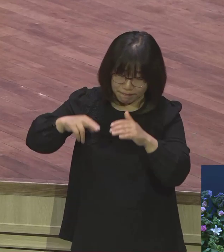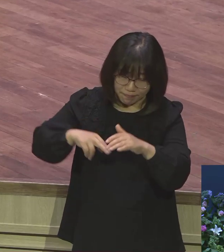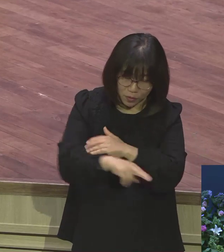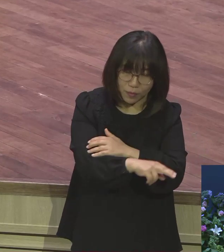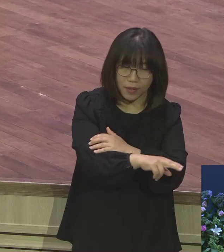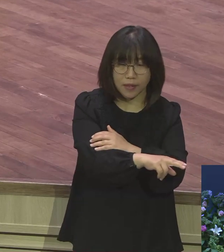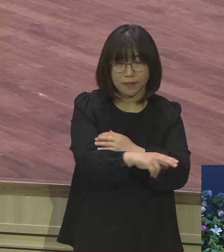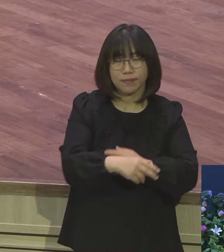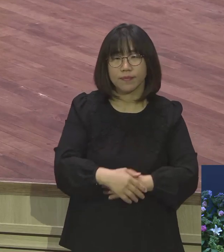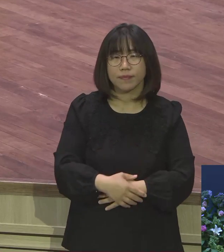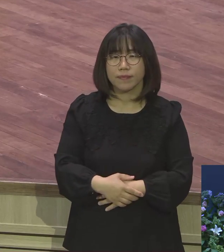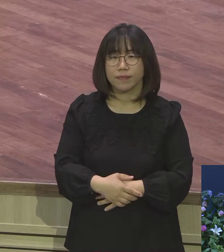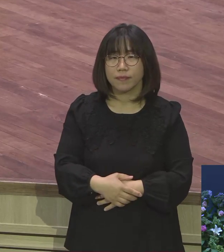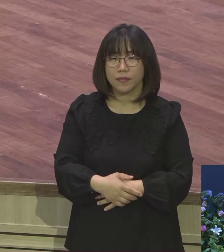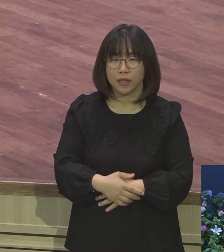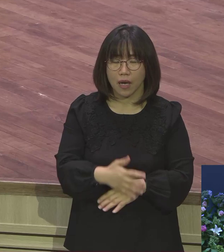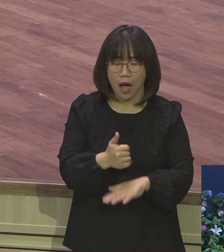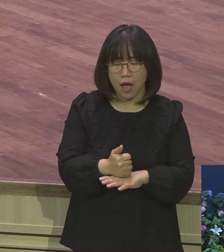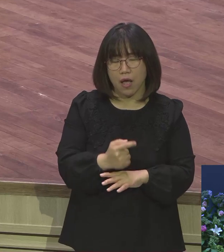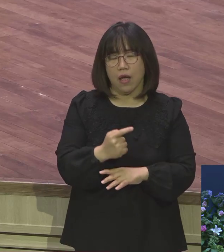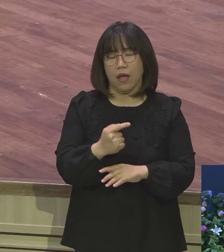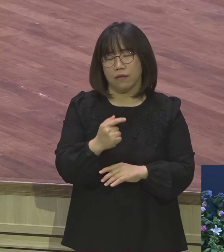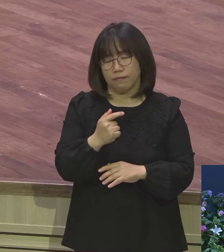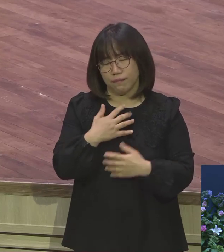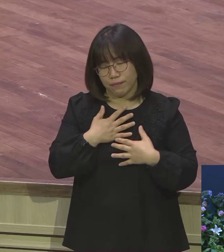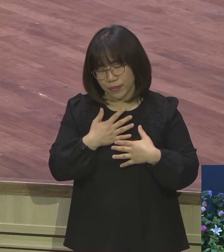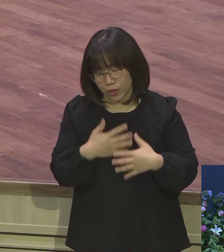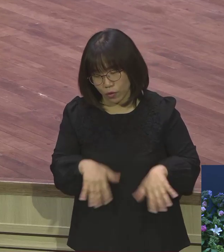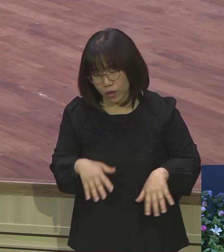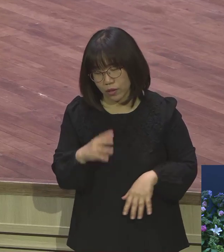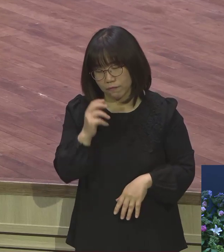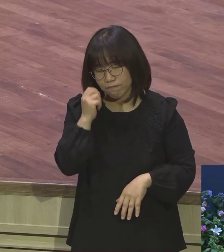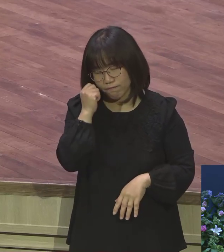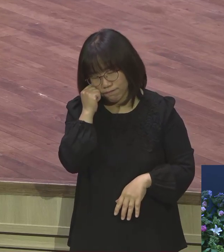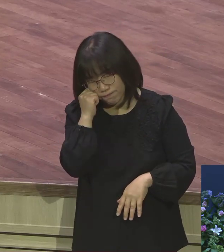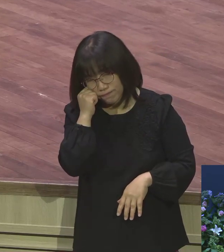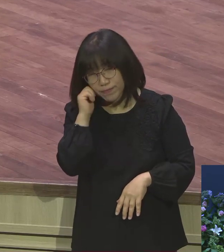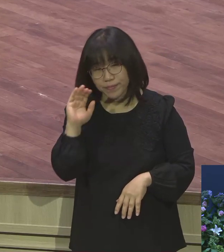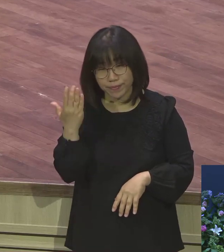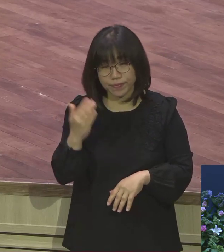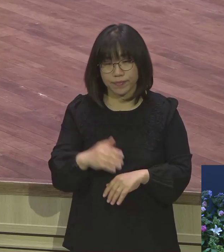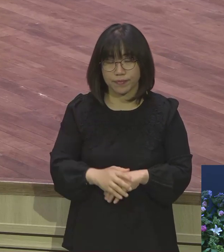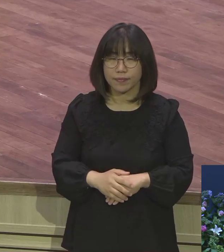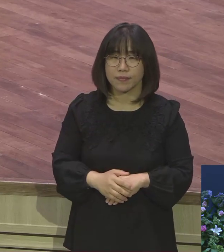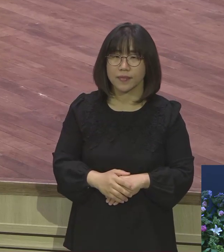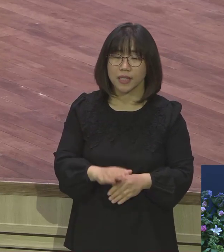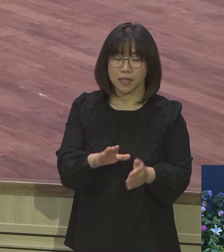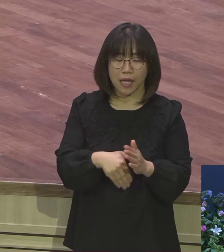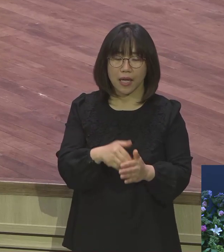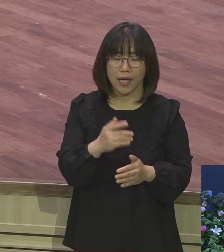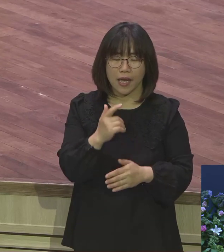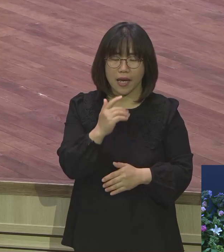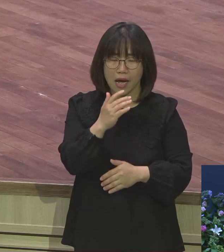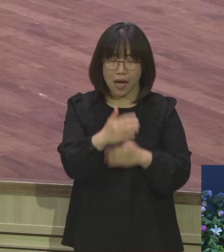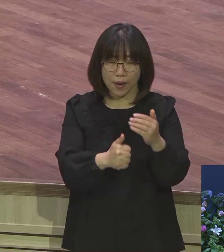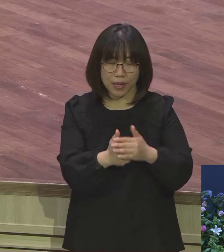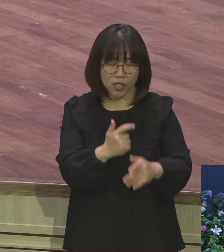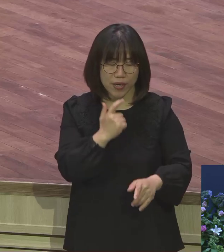잠이 들어버린 겁니다. 이런 야곱을 하나님께서 그냥 놔두지 아니하시고